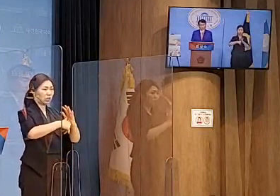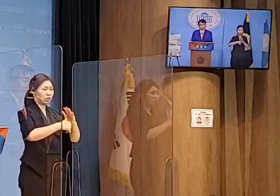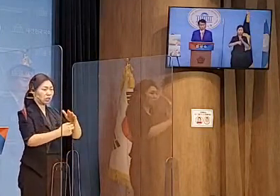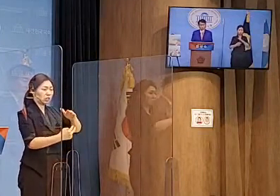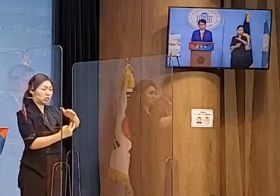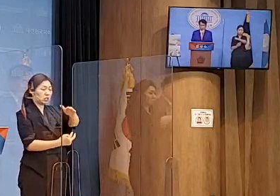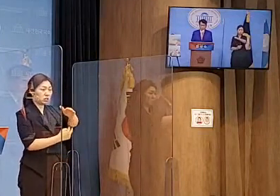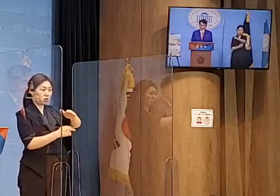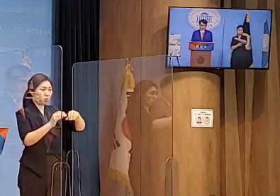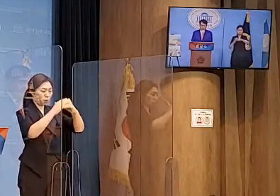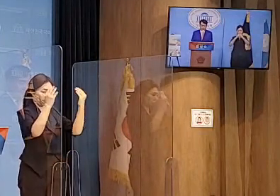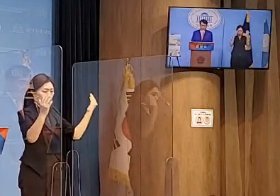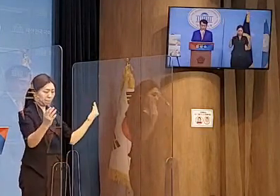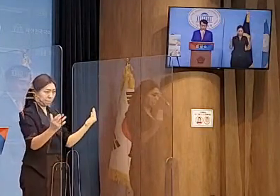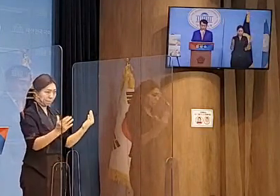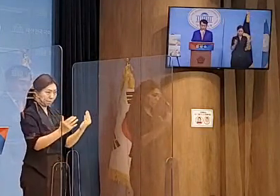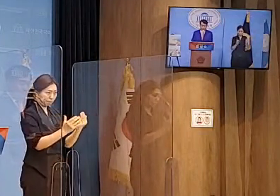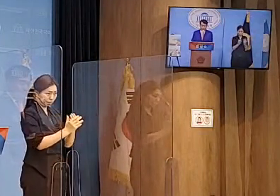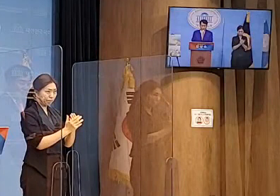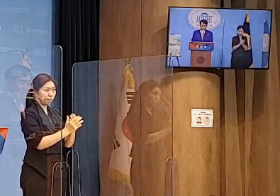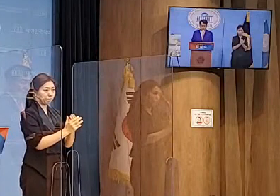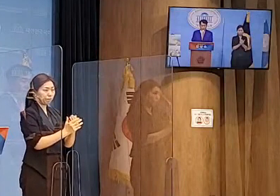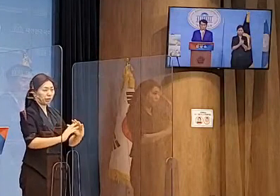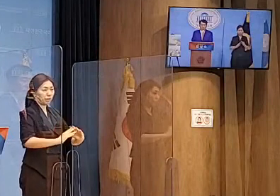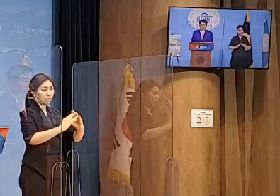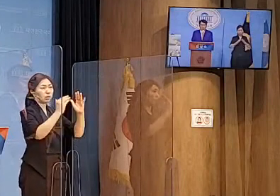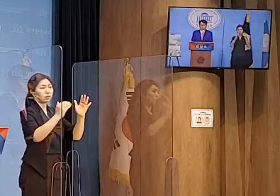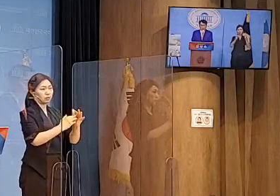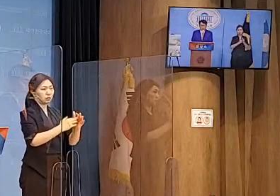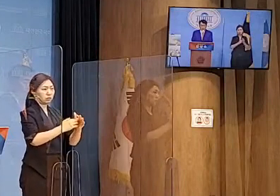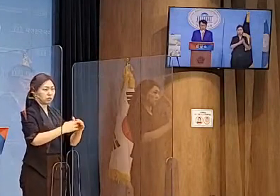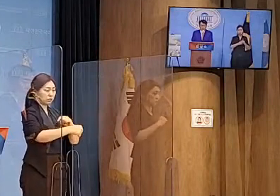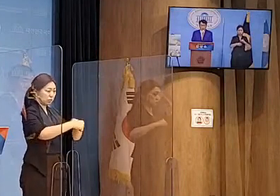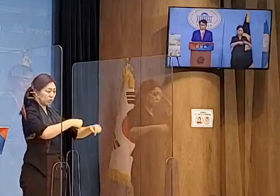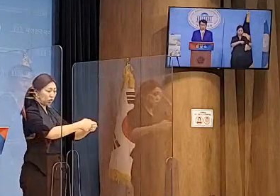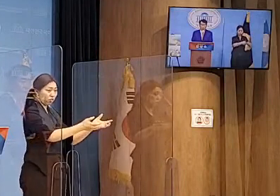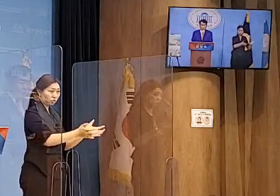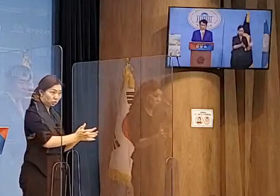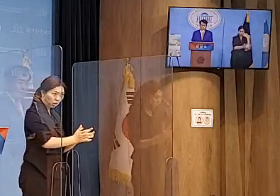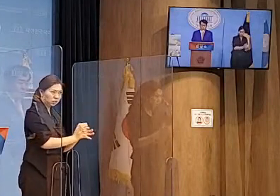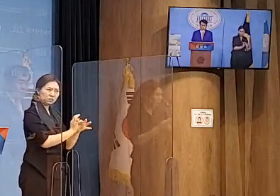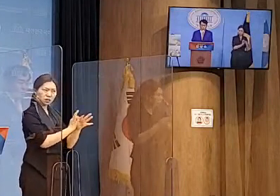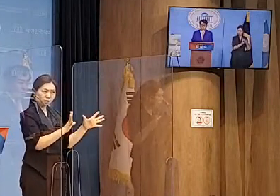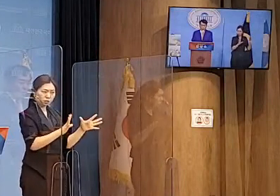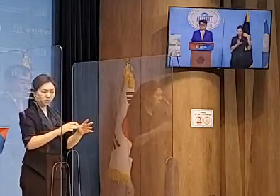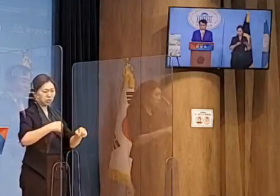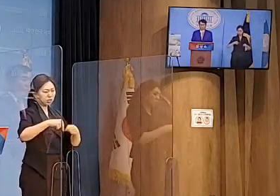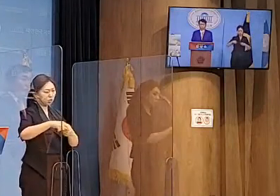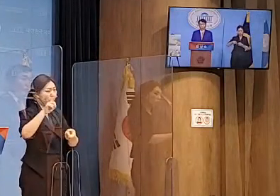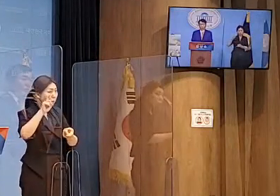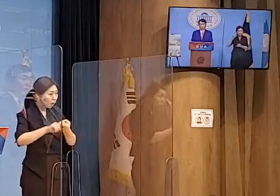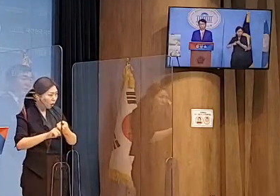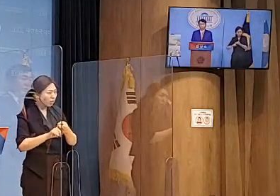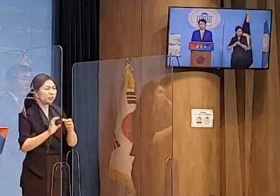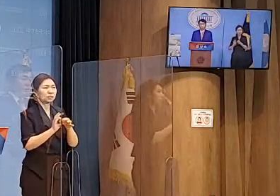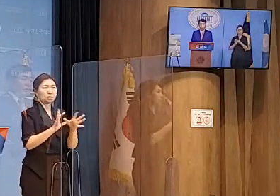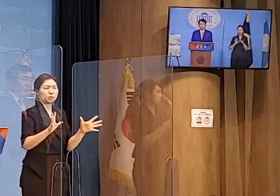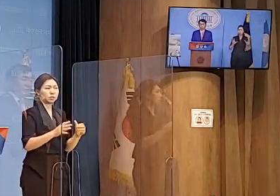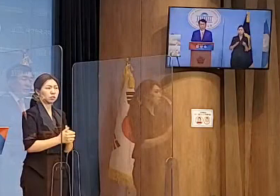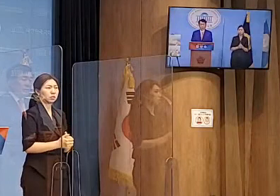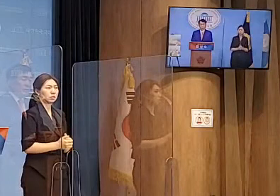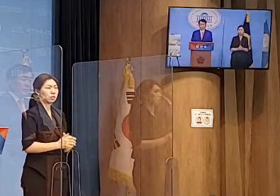완공하였습니다. 정파와 관계없이 실용적으로 국민을 위해서